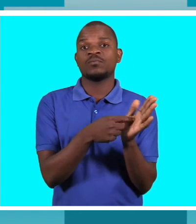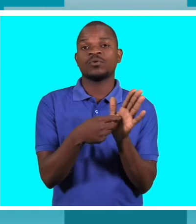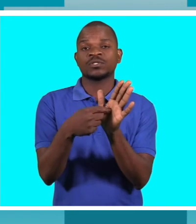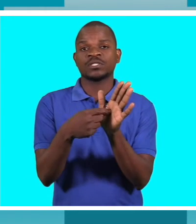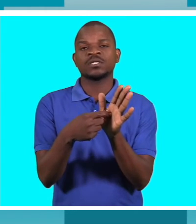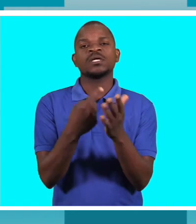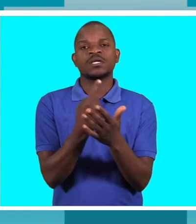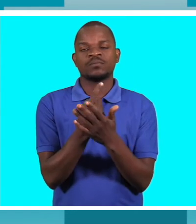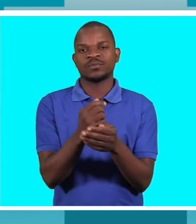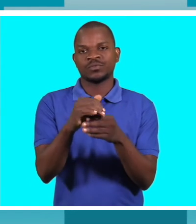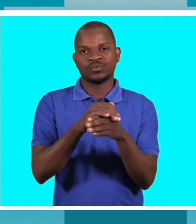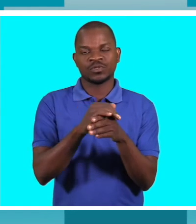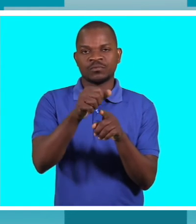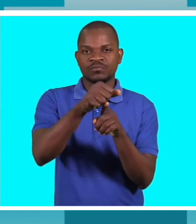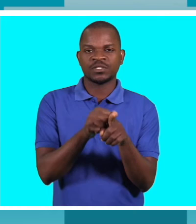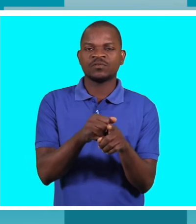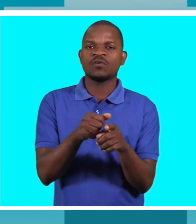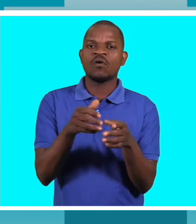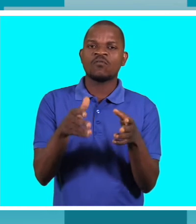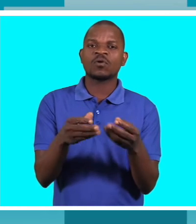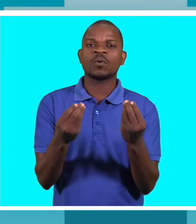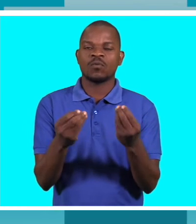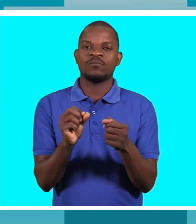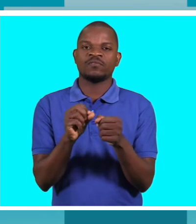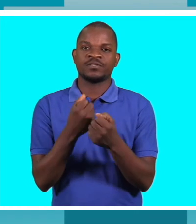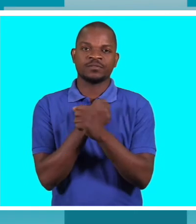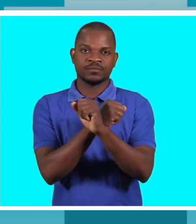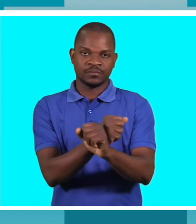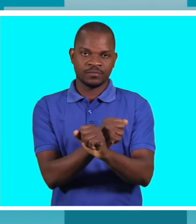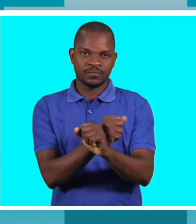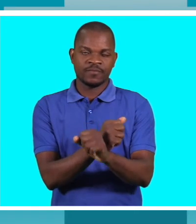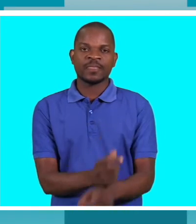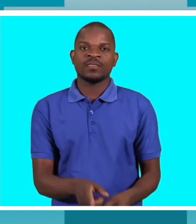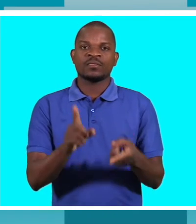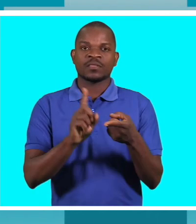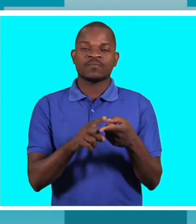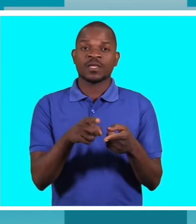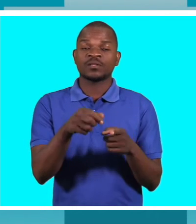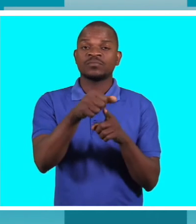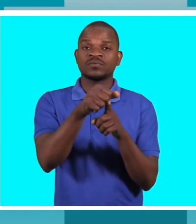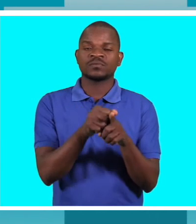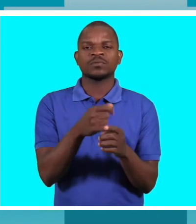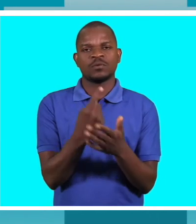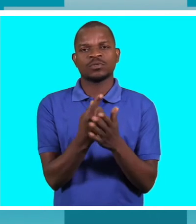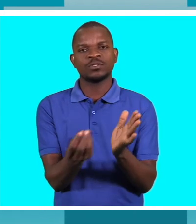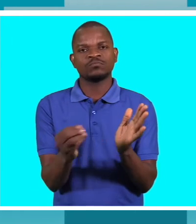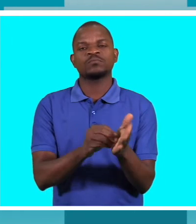tem que pôr o preservativo assim para se prevenir. E que também os próprios preservativos deviam vir em braile